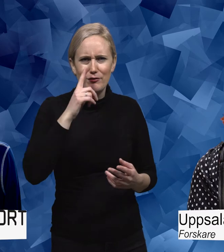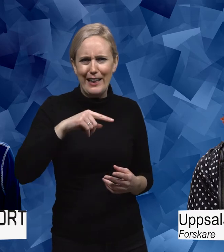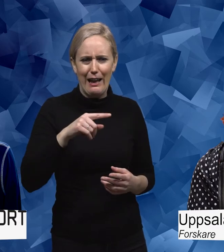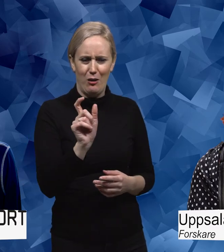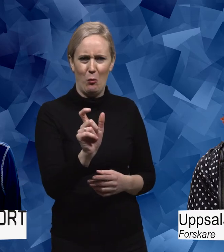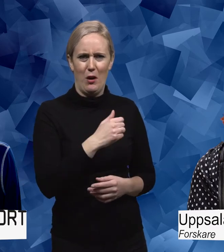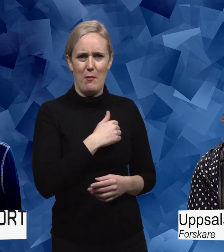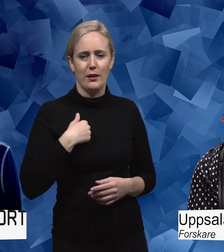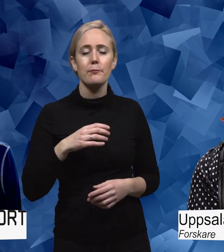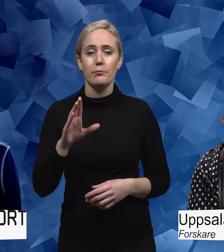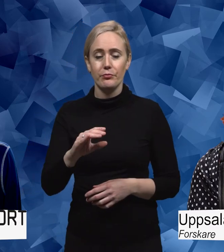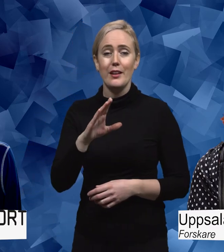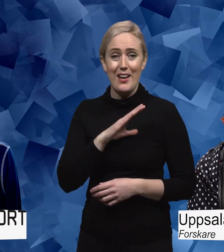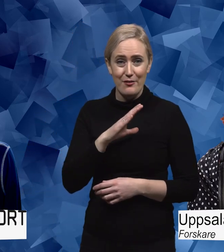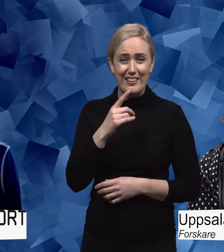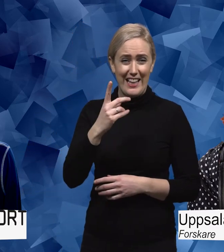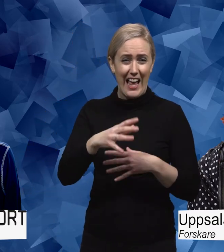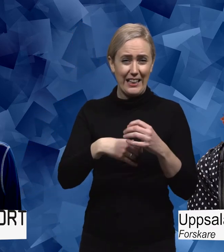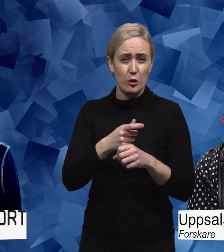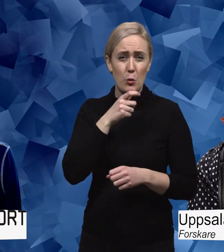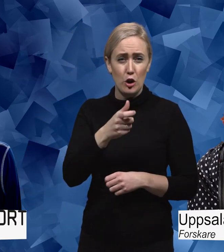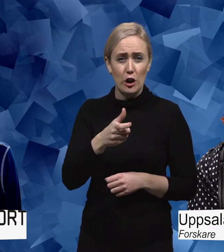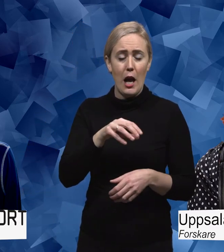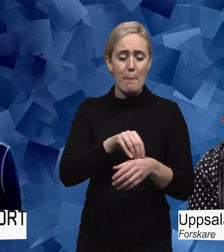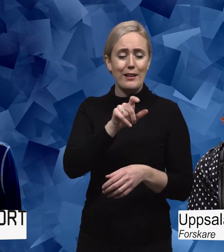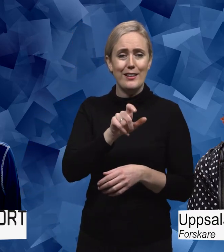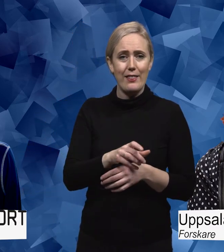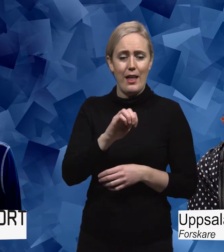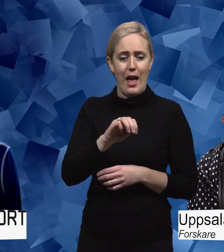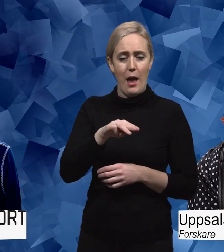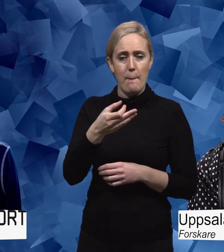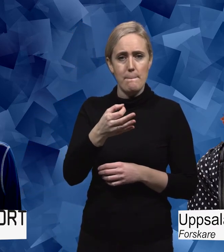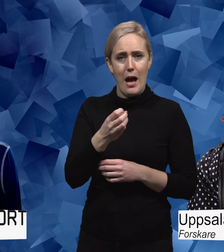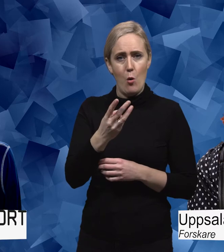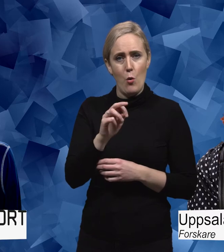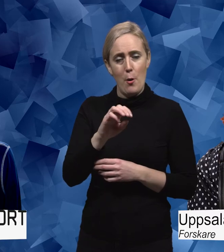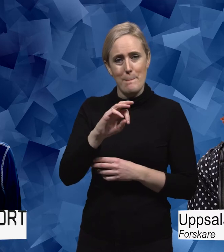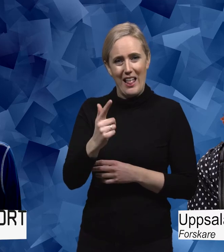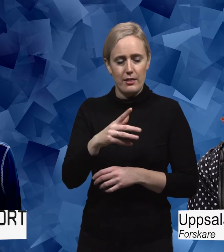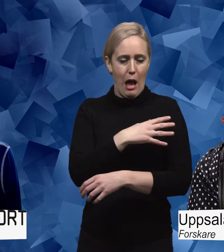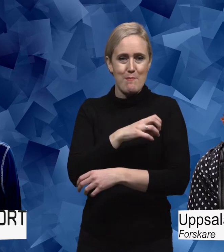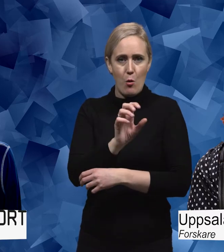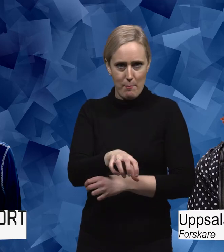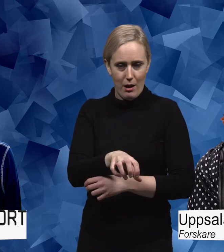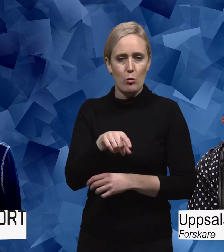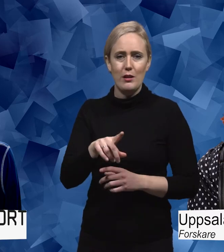engelskt uttryck som är patient empowerment och empowerment överlag. Det är ju ett engelskt ord som används väldigt mycket. Och jag tror att